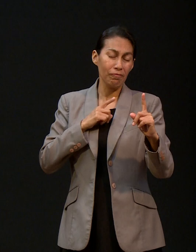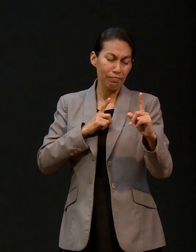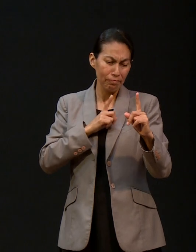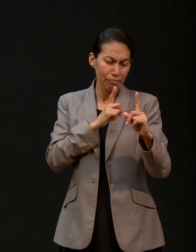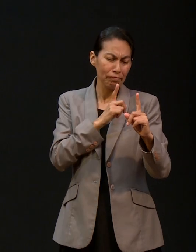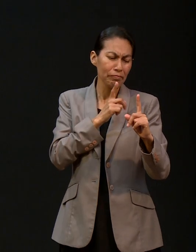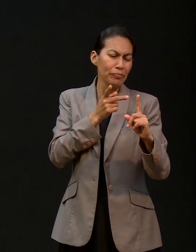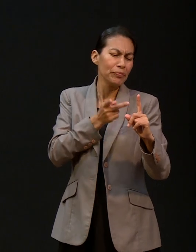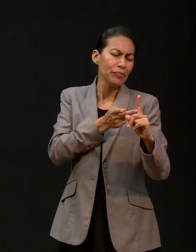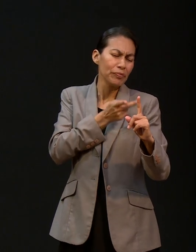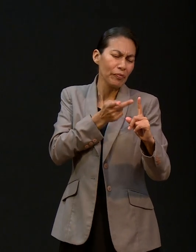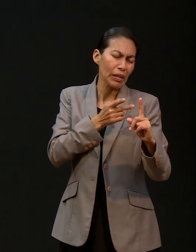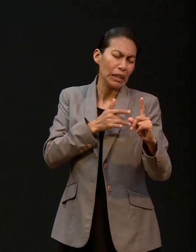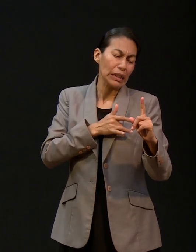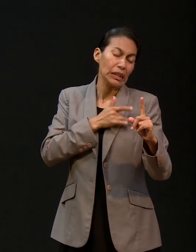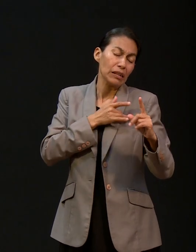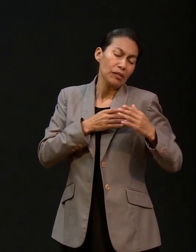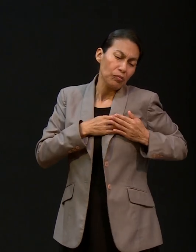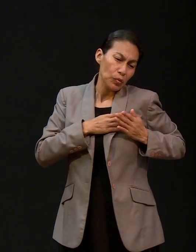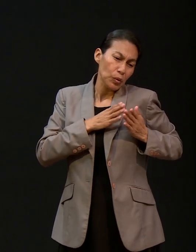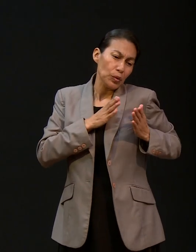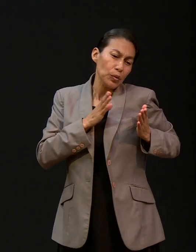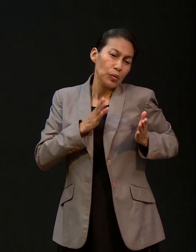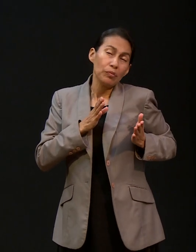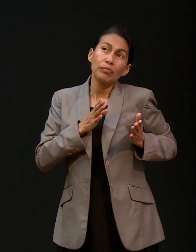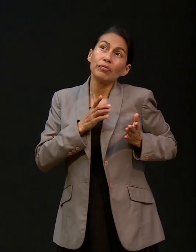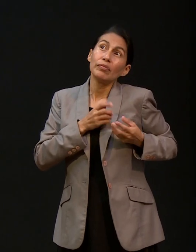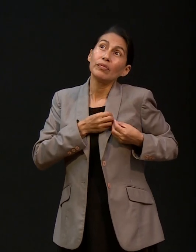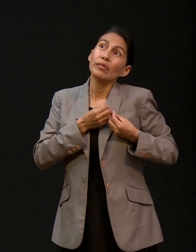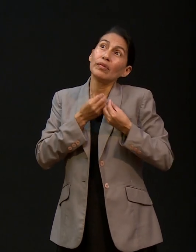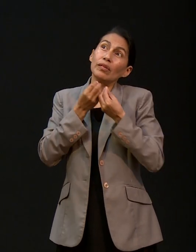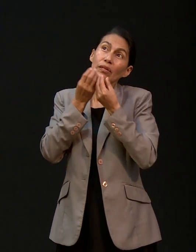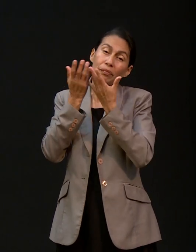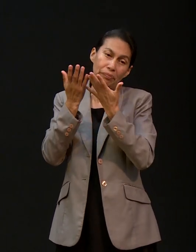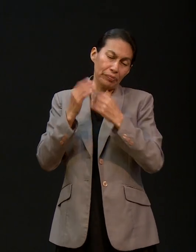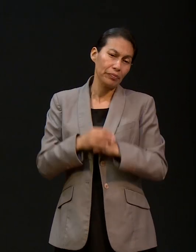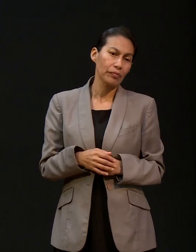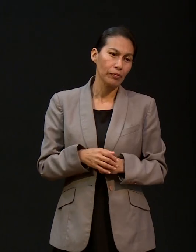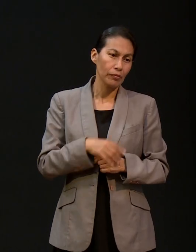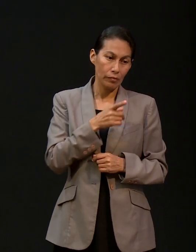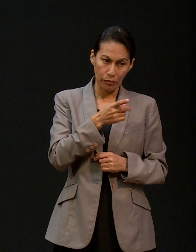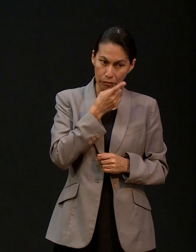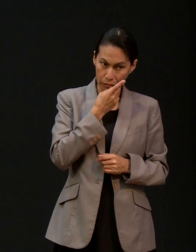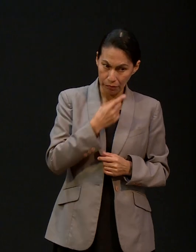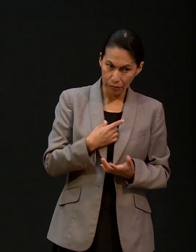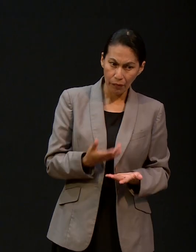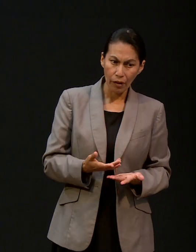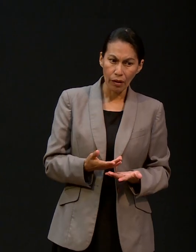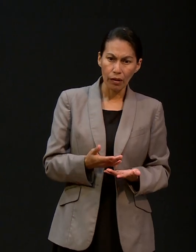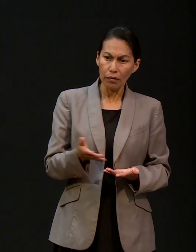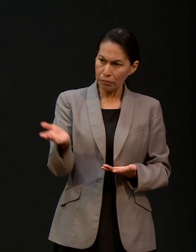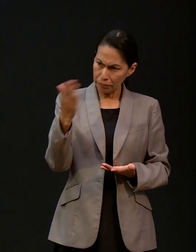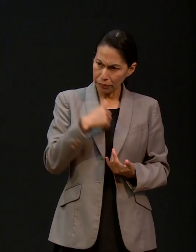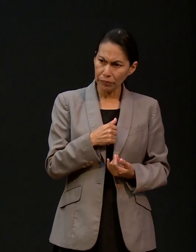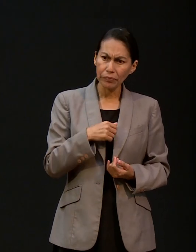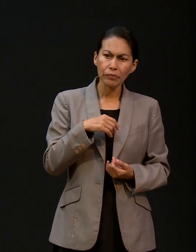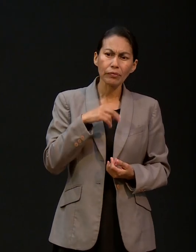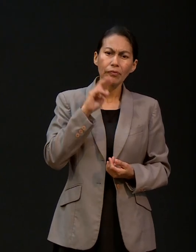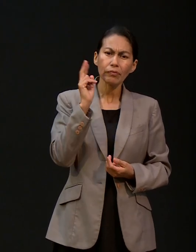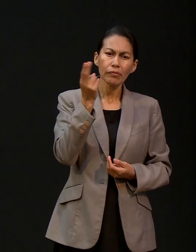lo que sentía en mi corazón. Esperando, ¿verdad? Que él me dijera, por supuesto, me dijera, hijo, vente a estudiar. Teología. Universidad de